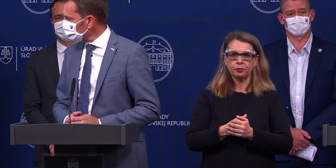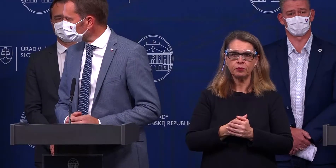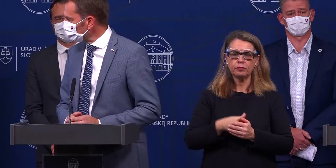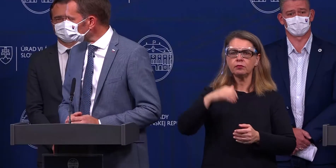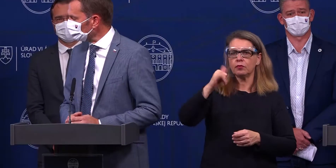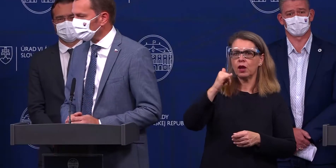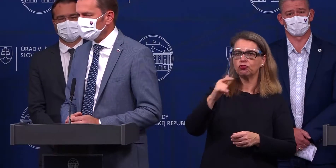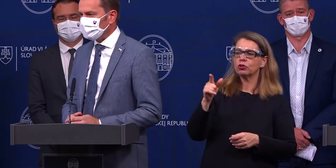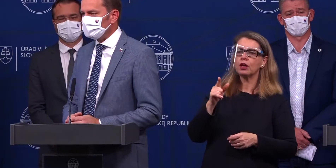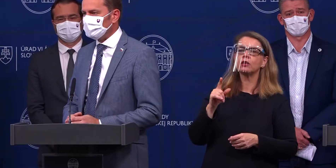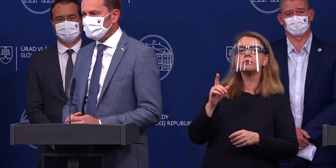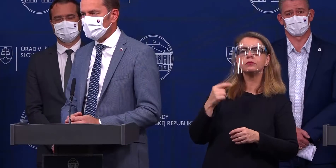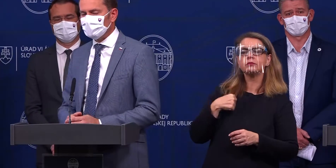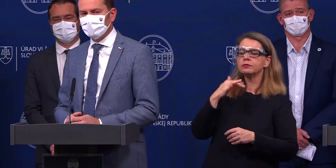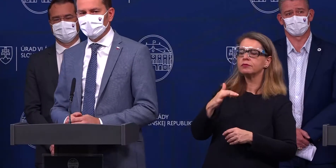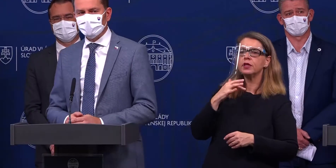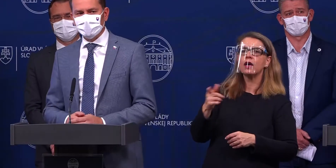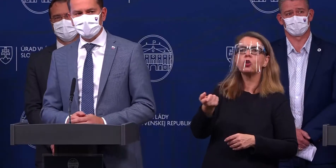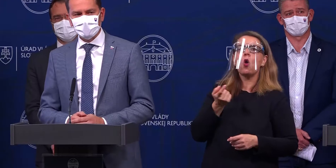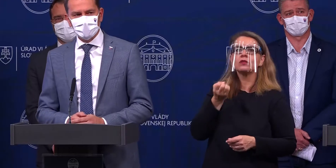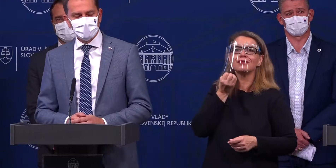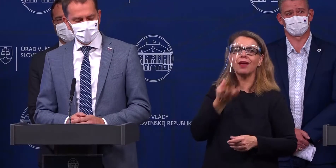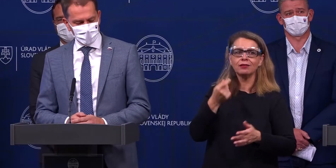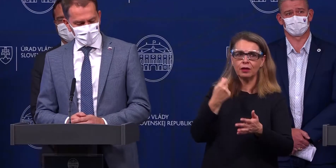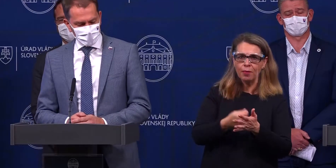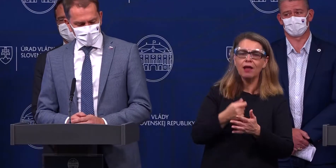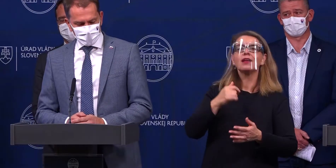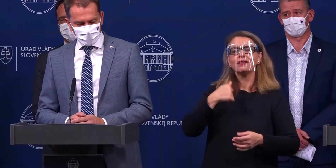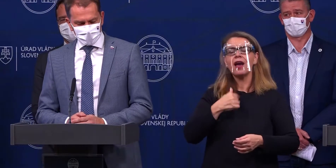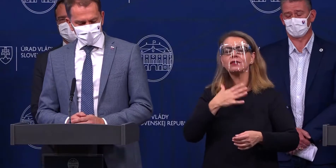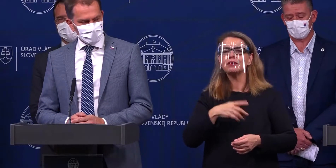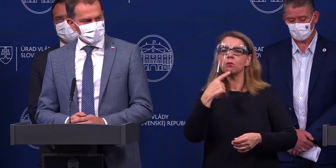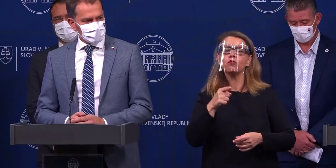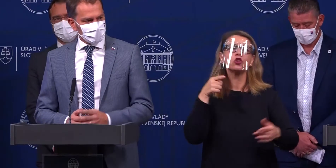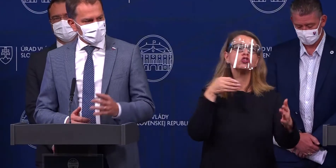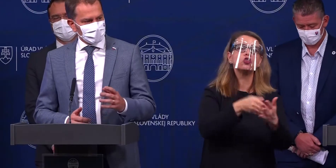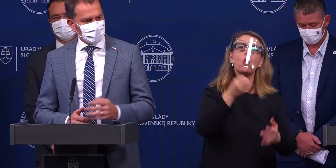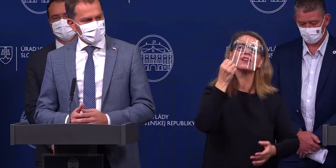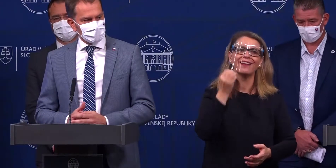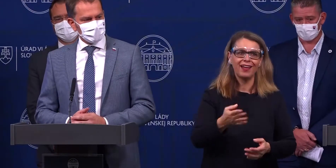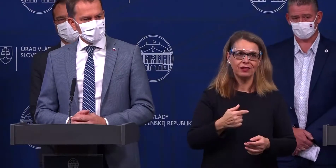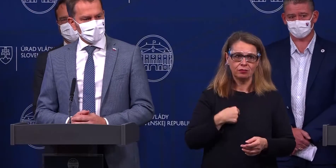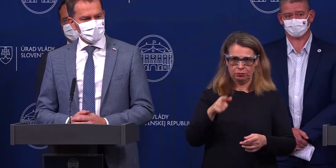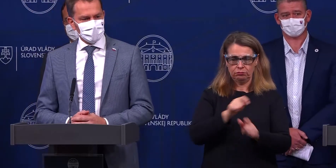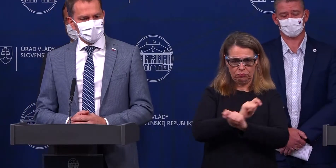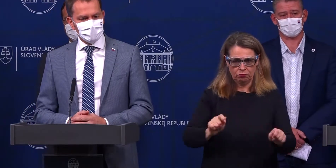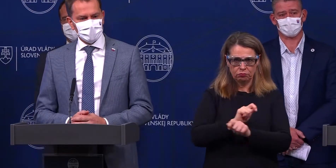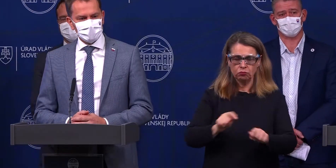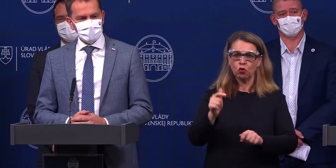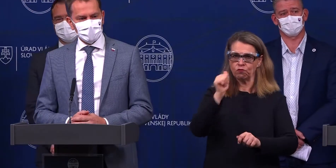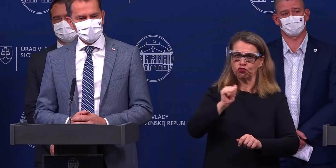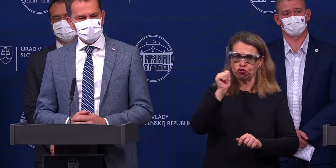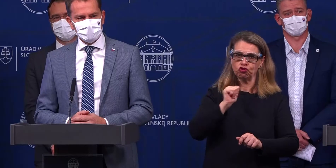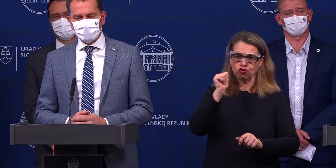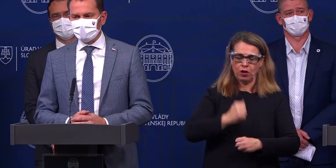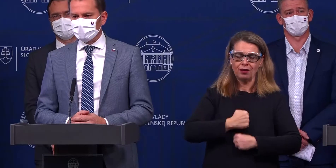na vlastných, platia. Ja by som hlavne povedal, dokedy platia. Rozhodli sme sa vlastne to aj návrh zo včerajšej pandemickej